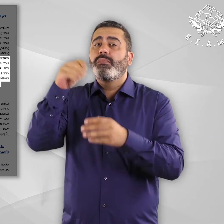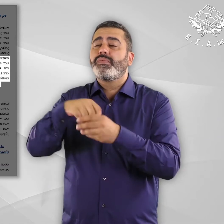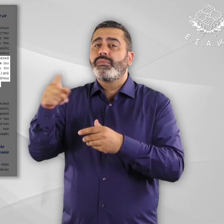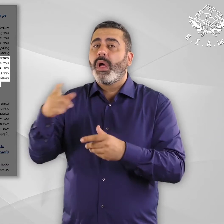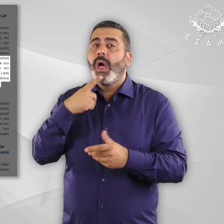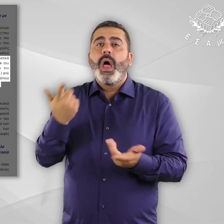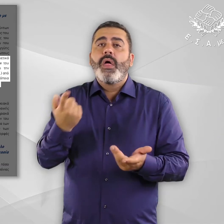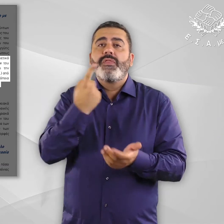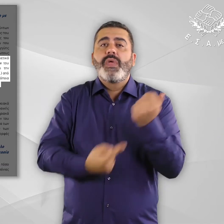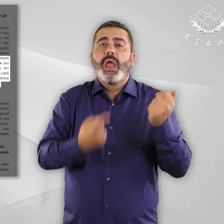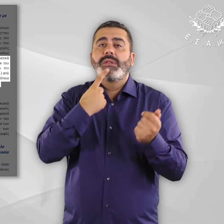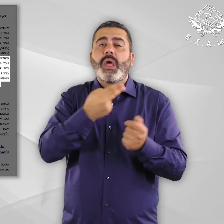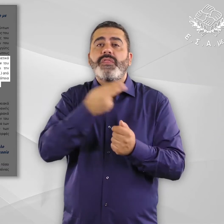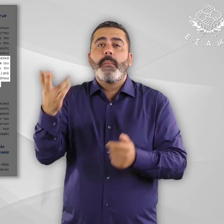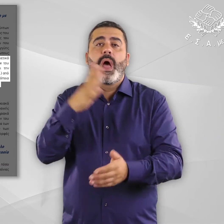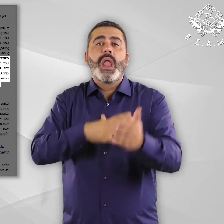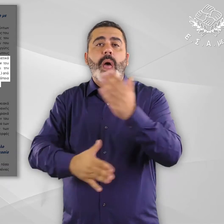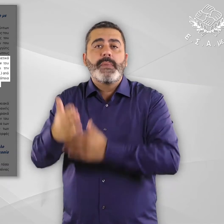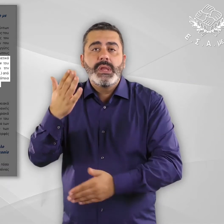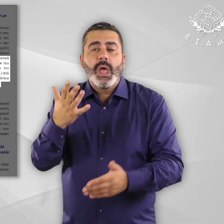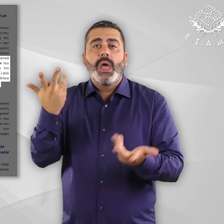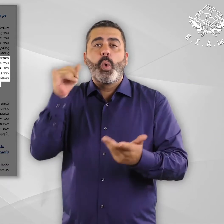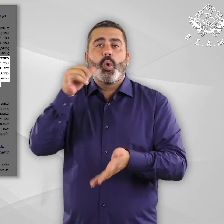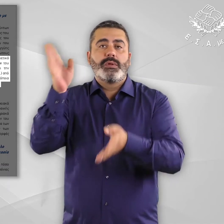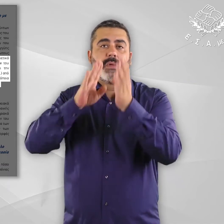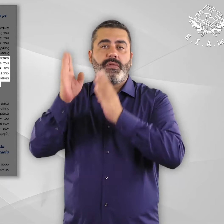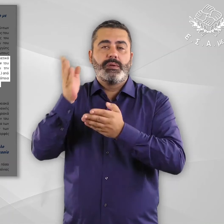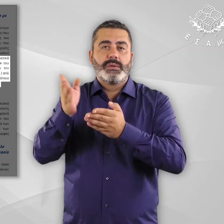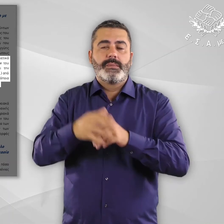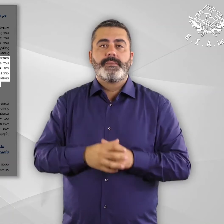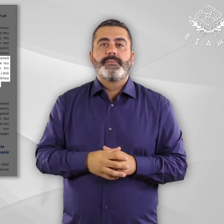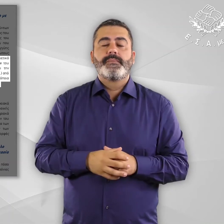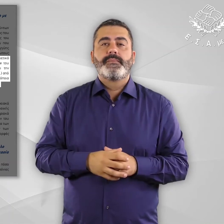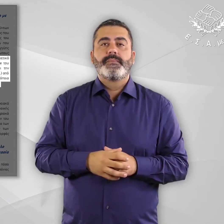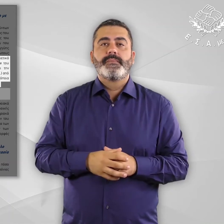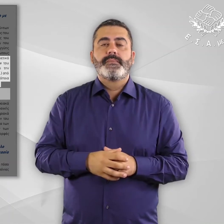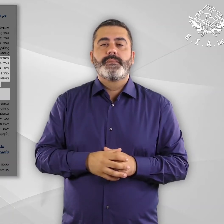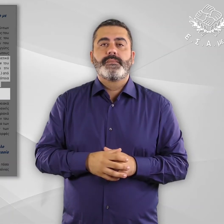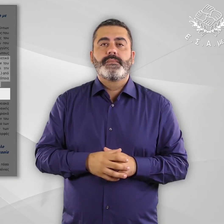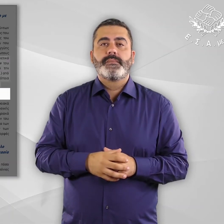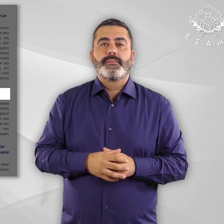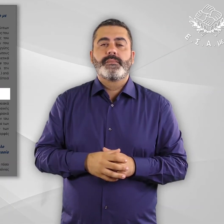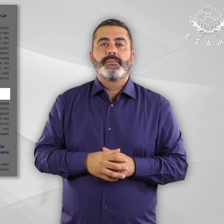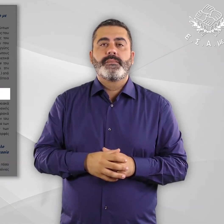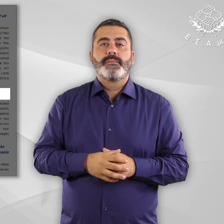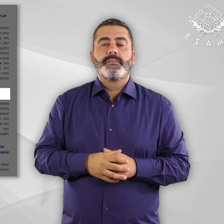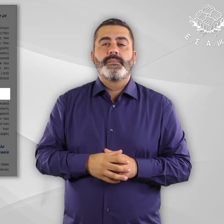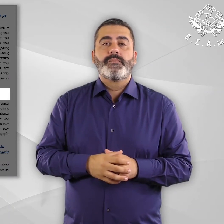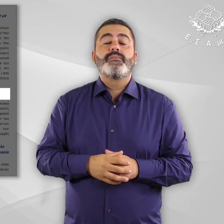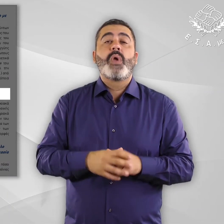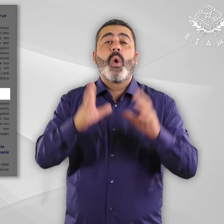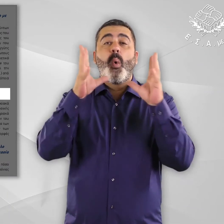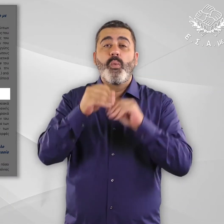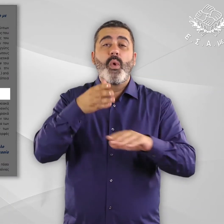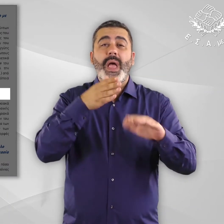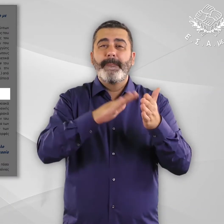ευάλωτες ομάδες, λείπει η οποία αναφορά στους ετούντες με αναπηρία και χρόνιες παθήσεις. Υπό ενότητα, σοβαρά